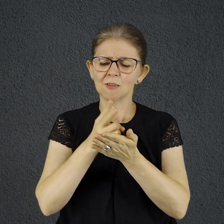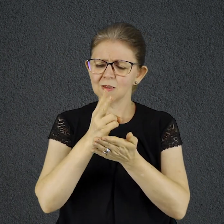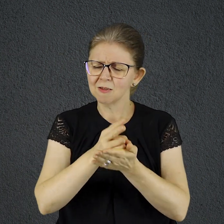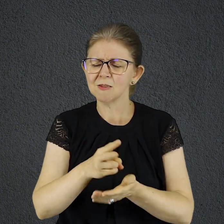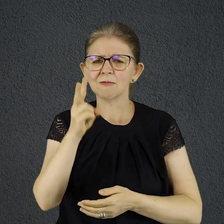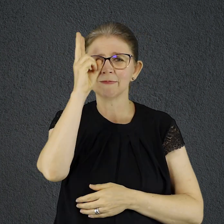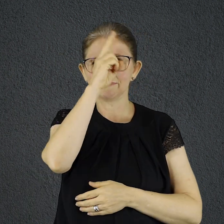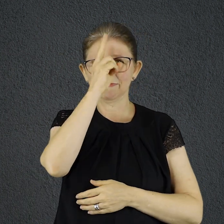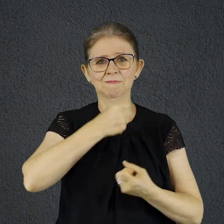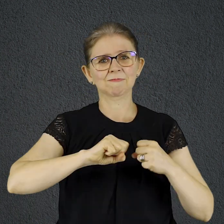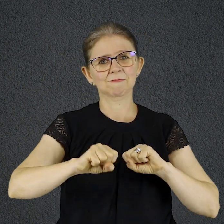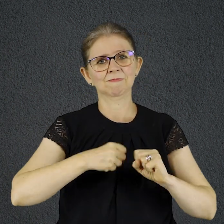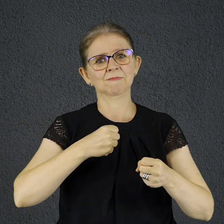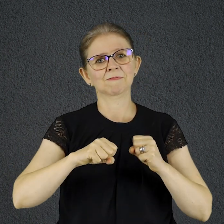119 VERSÍCULO 16